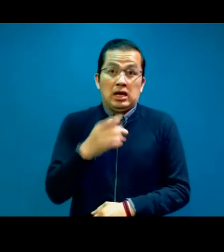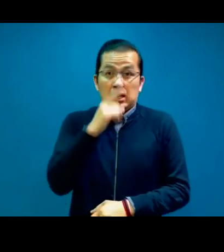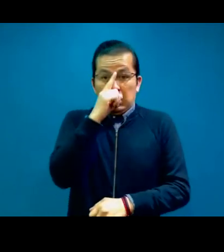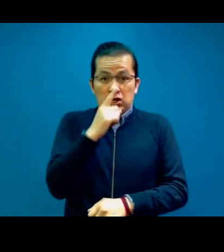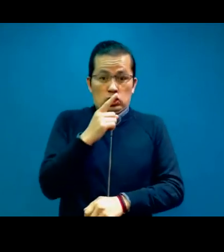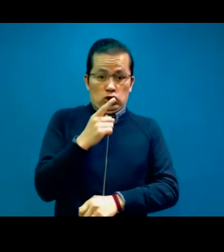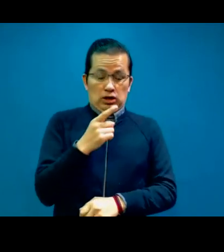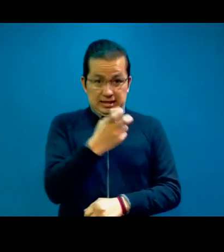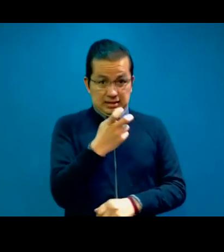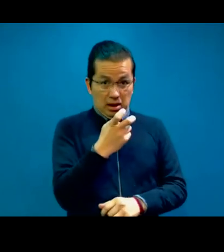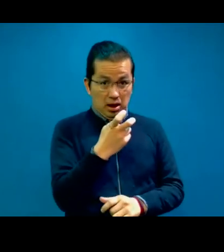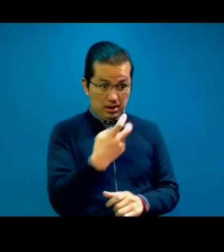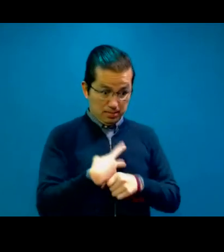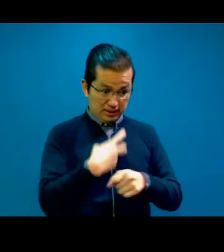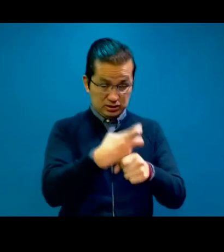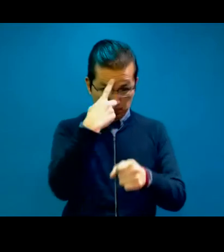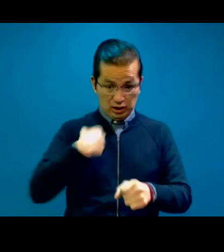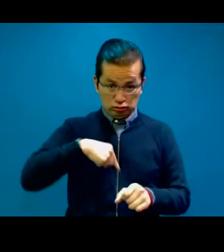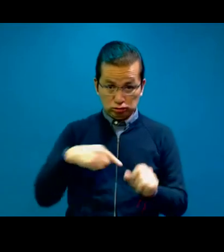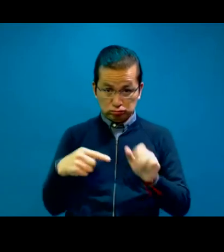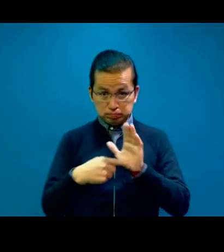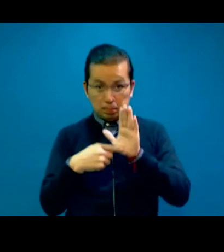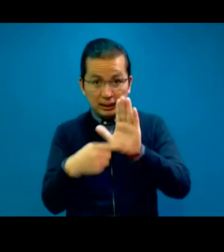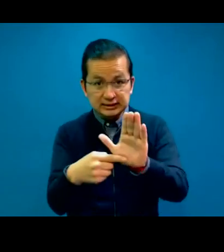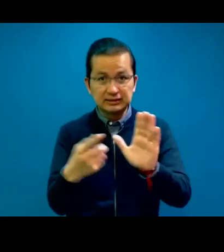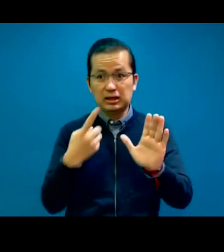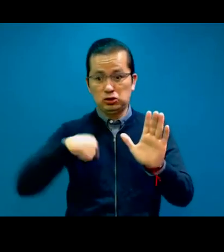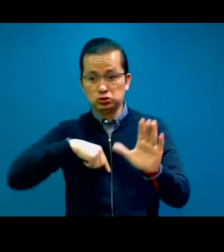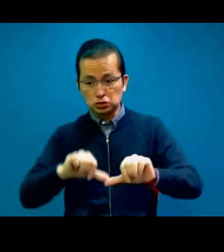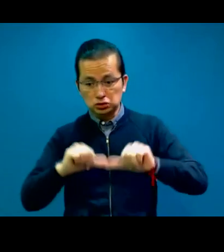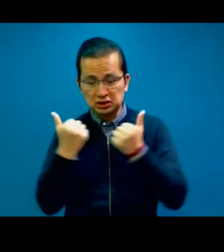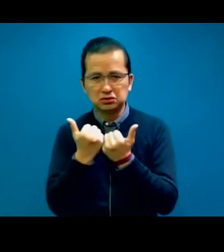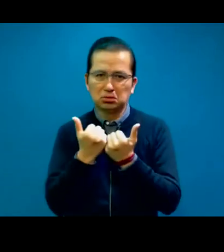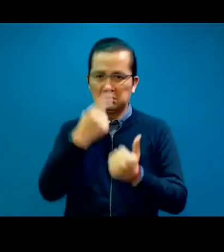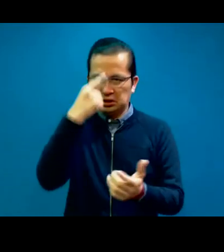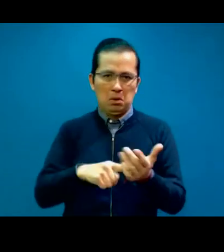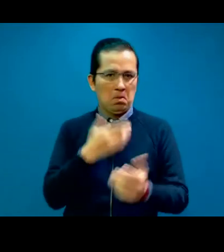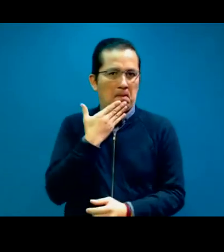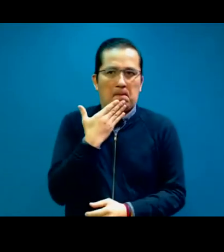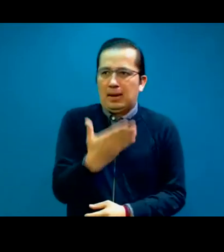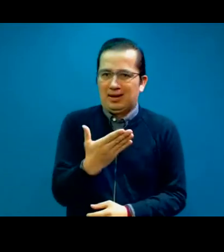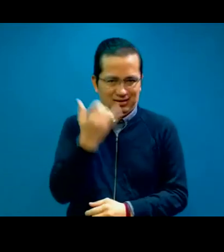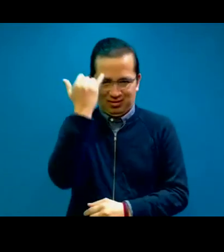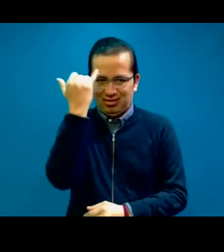buena propuesta para poder presentar y compartirles la asociación.